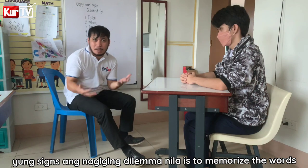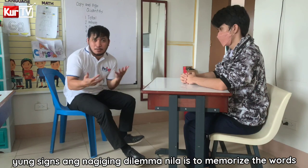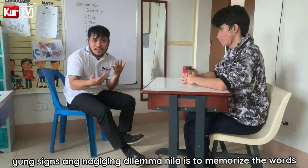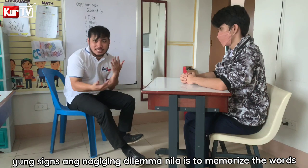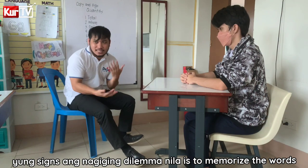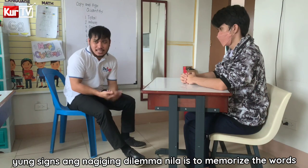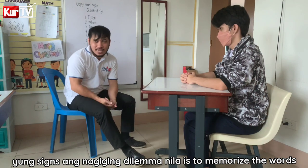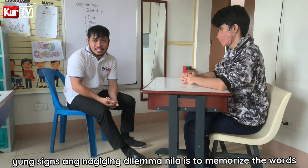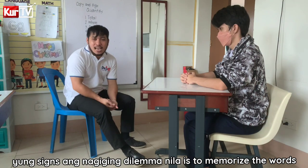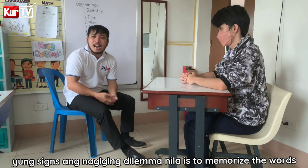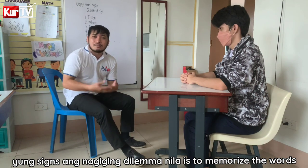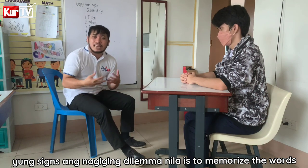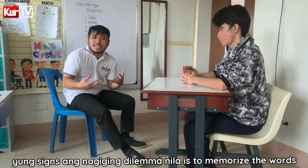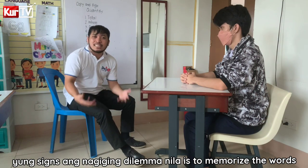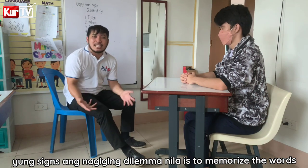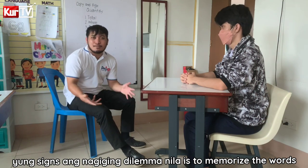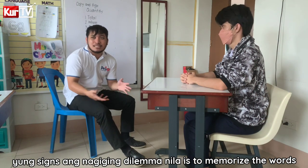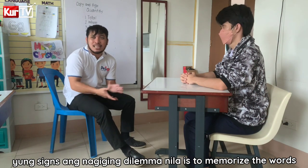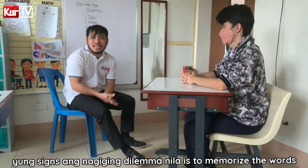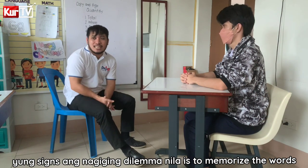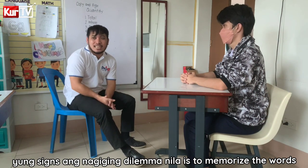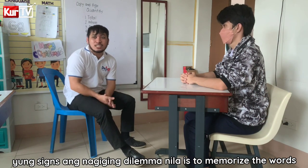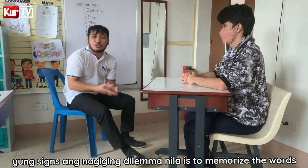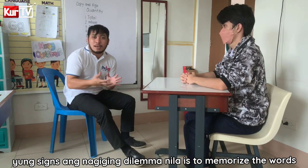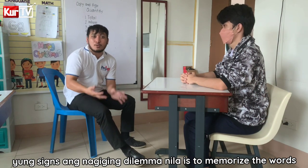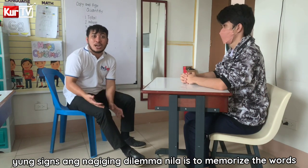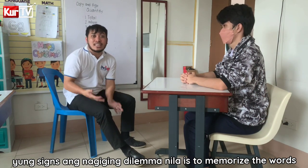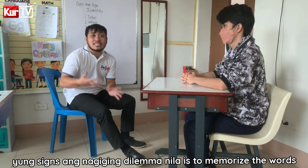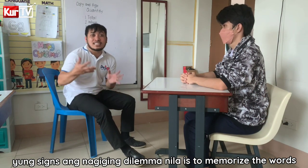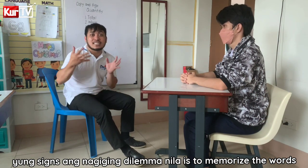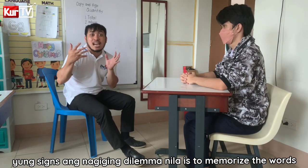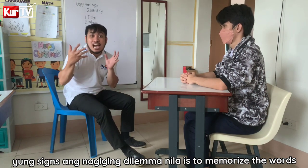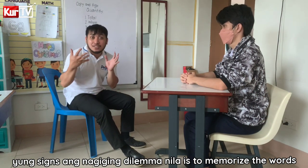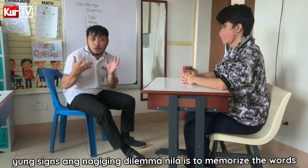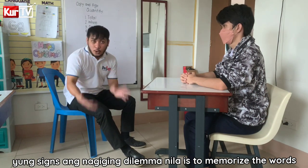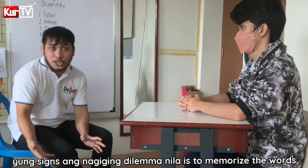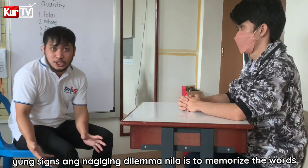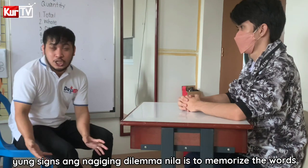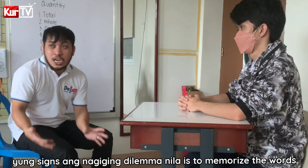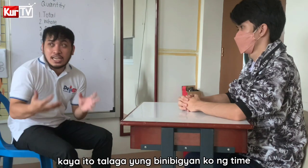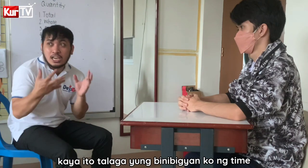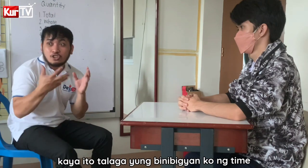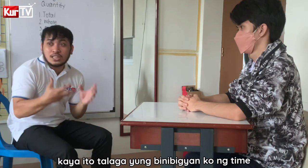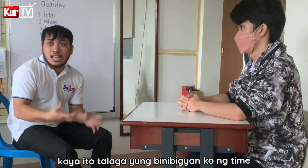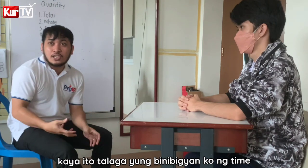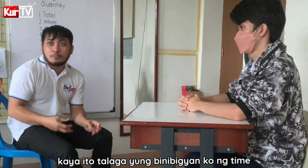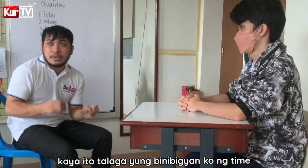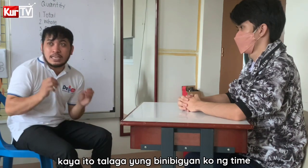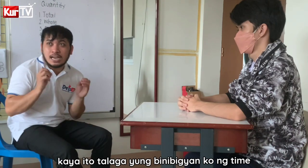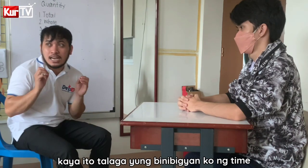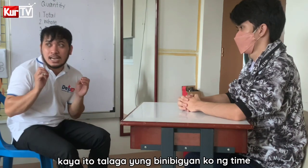memorize the sign Ang naging dilema talaga nila Is to memorize the words Kaya yun talaga yung pinaka